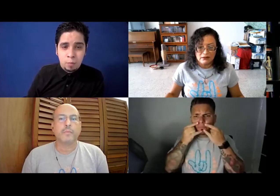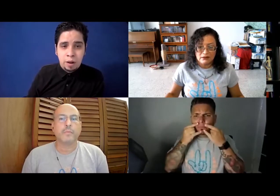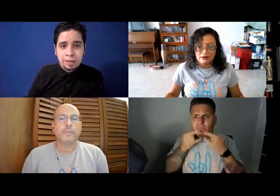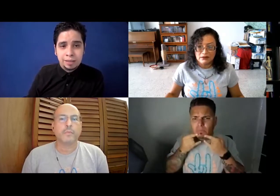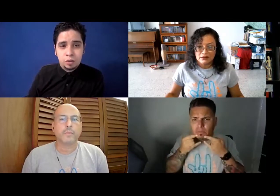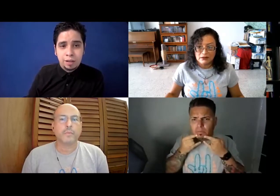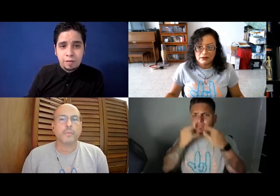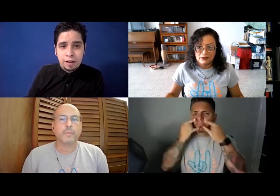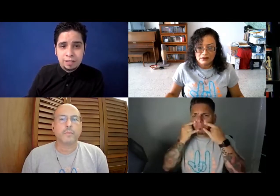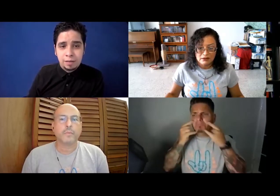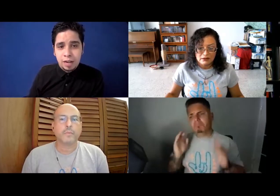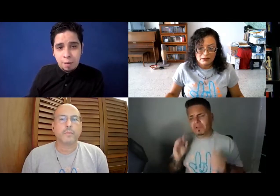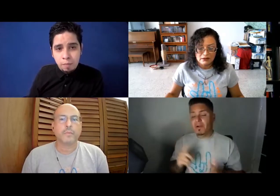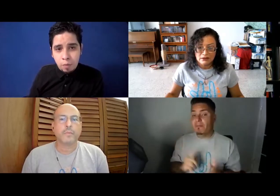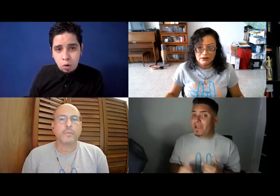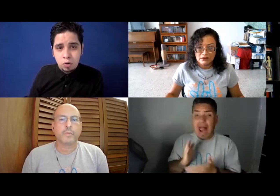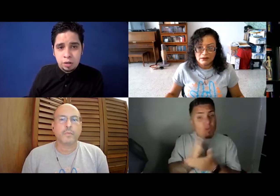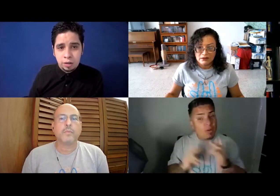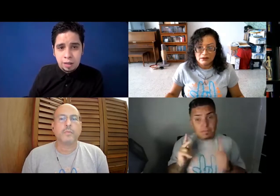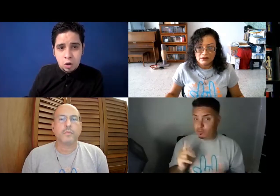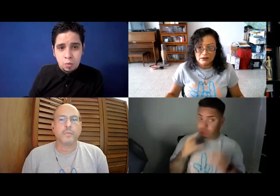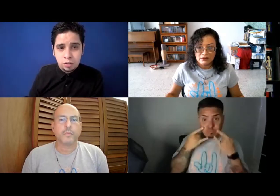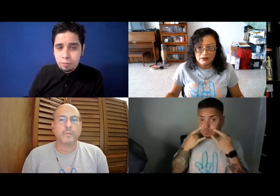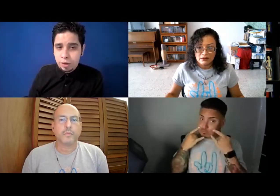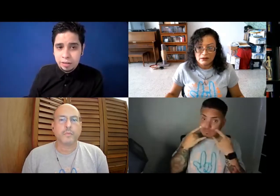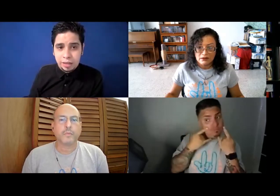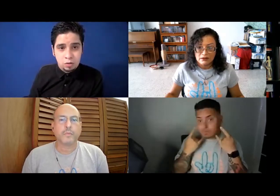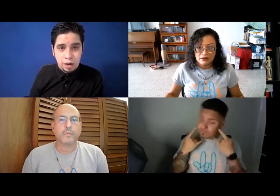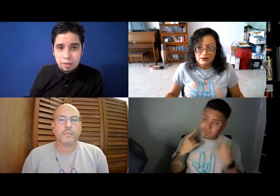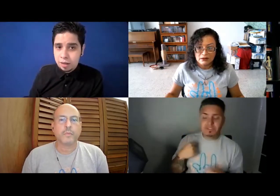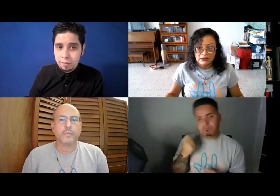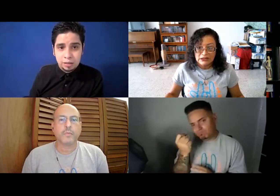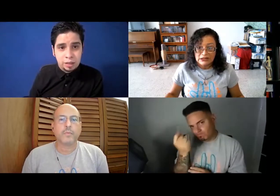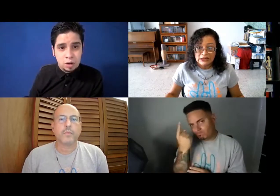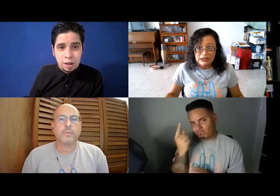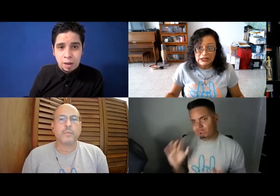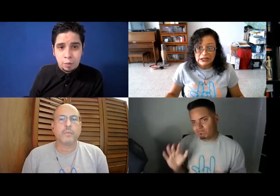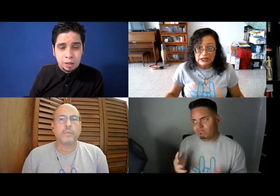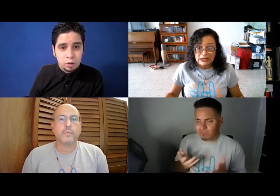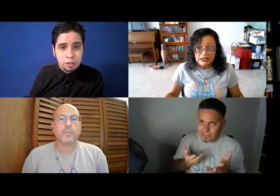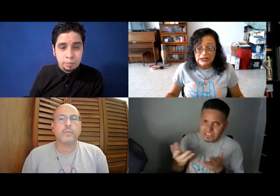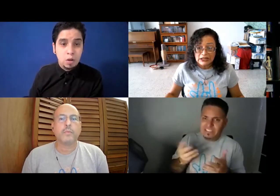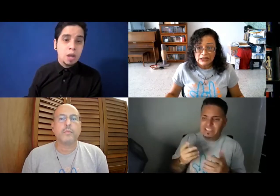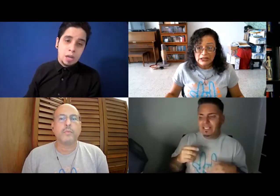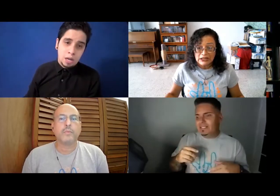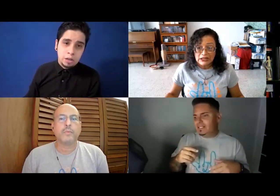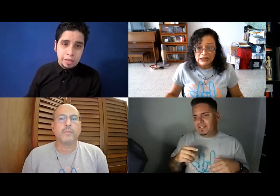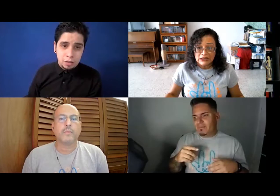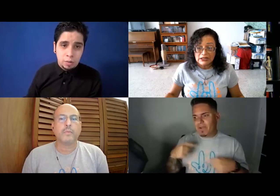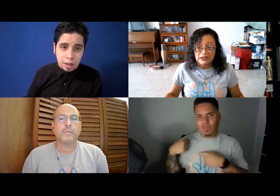hay gente que tiende a ser flexible, y se la baja un poco, y está la comunicación, pero hay gente que no, hay gente que se mantiene con la mascarilla puesta todo el tiempo, y lo entiendo, ¿verdad?